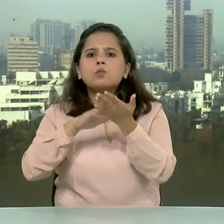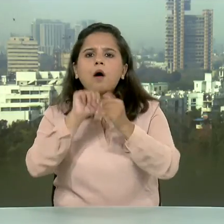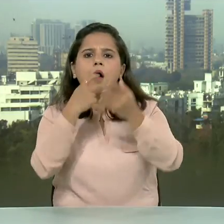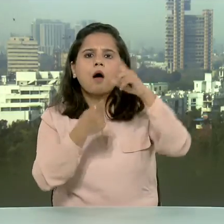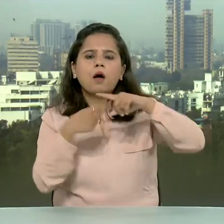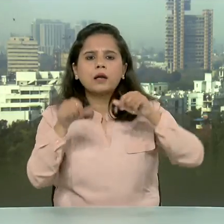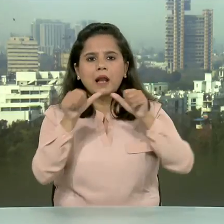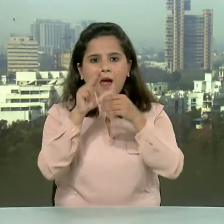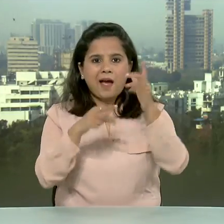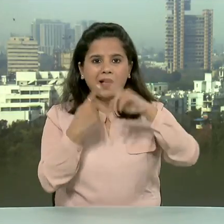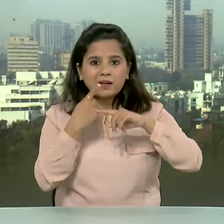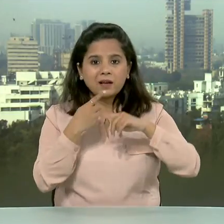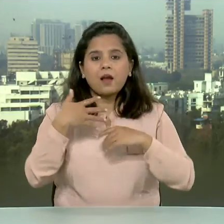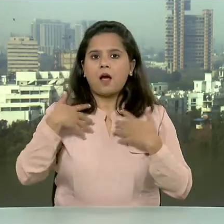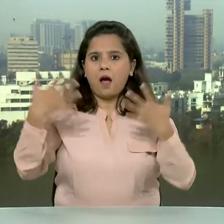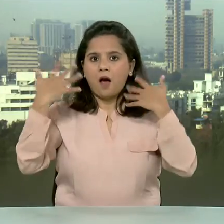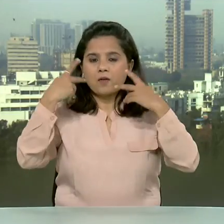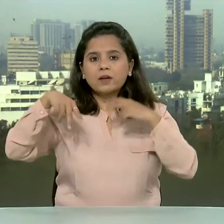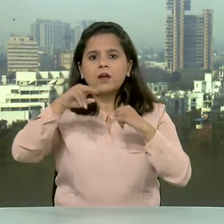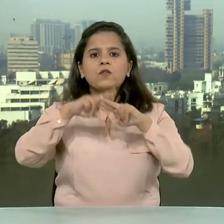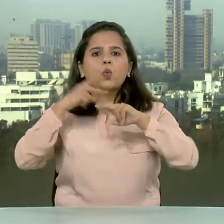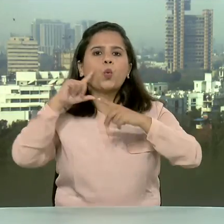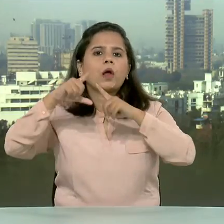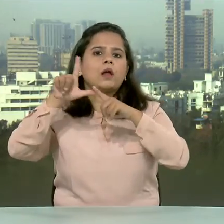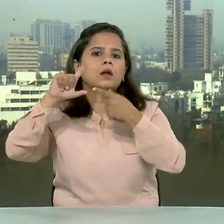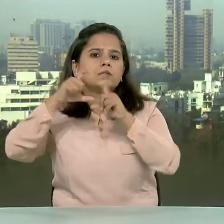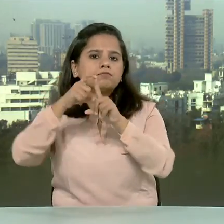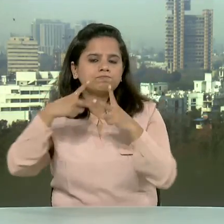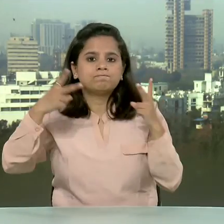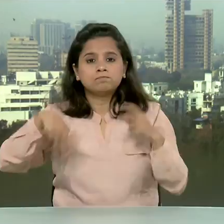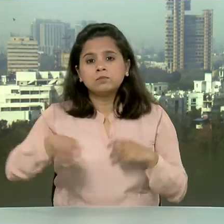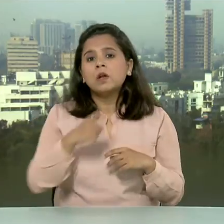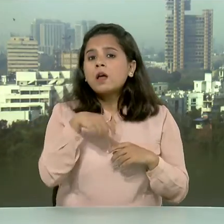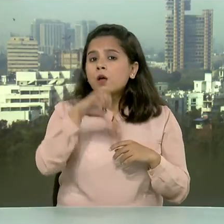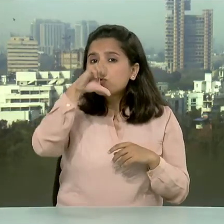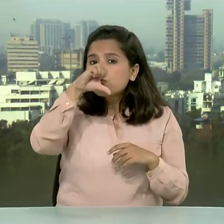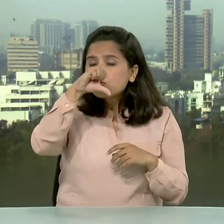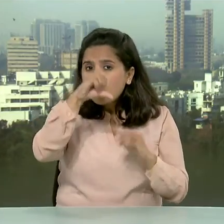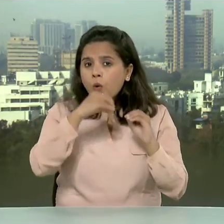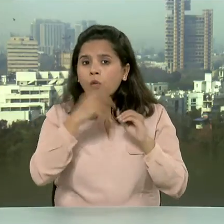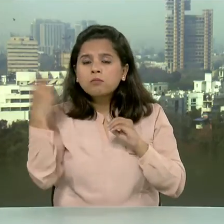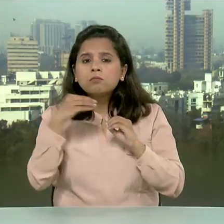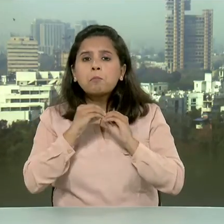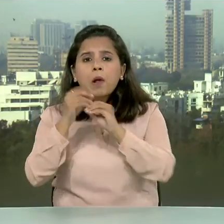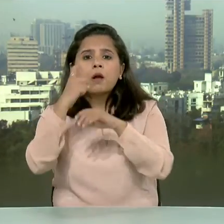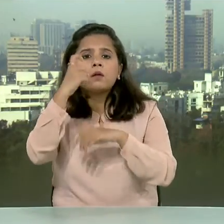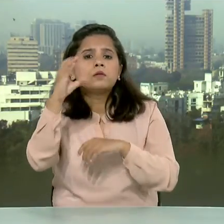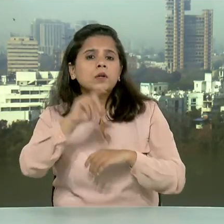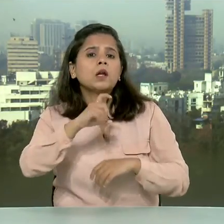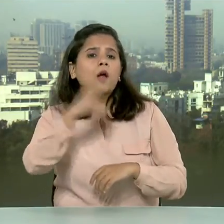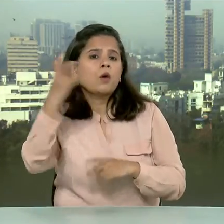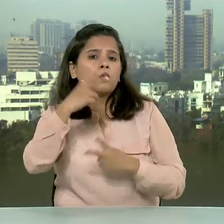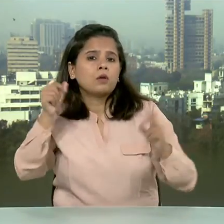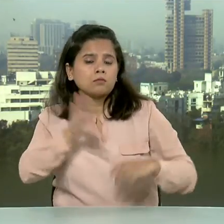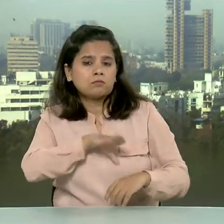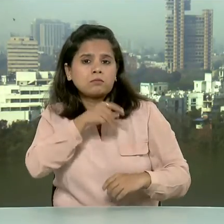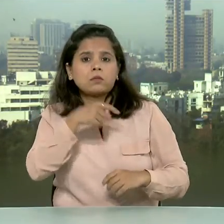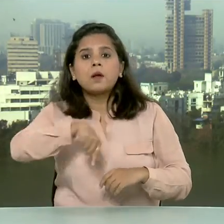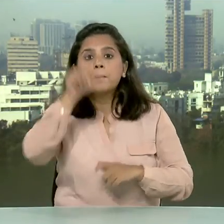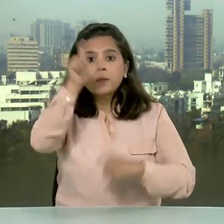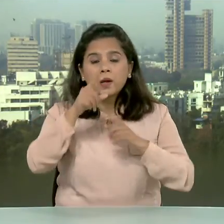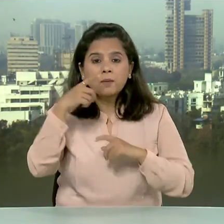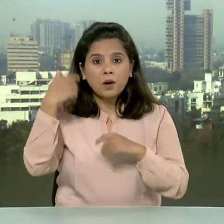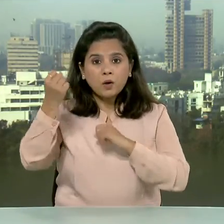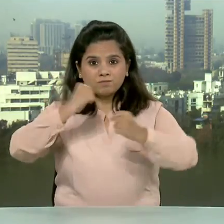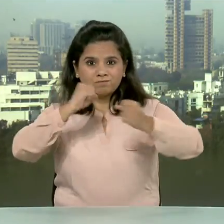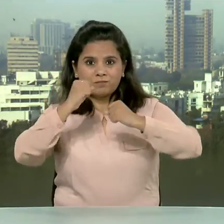की खरीद पर लगभग 9 अरब 70 करोड रुपे खर्च होंगे इस से नौसेना और वायूसेना की मारक शमता बढ़ेगी